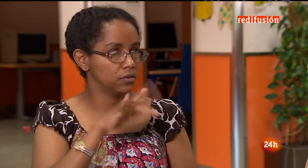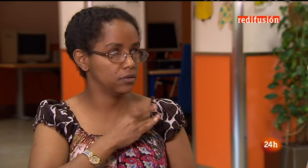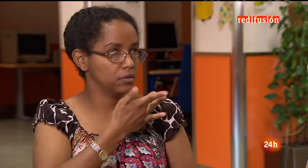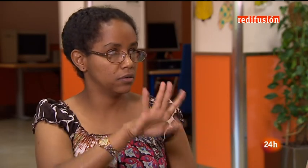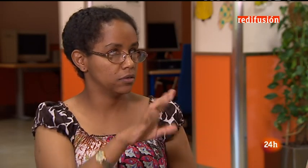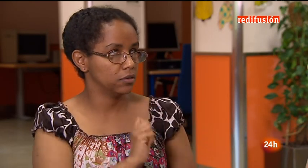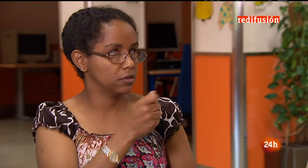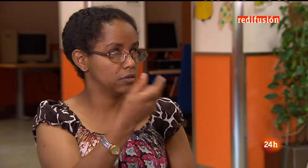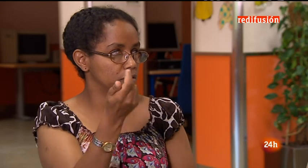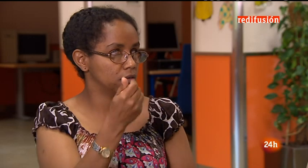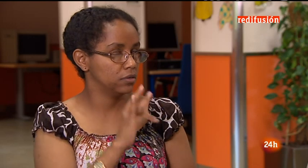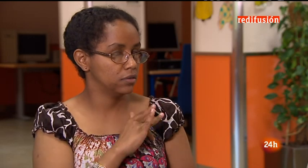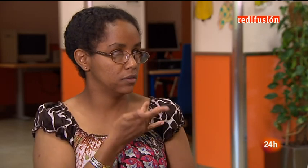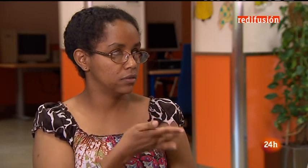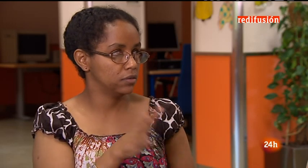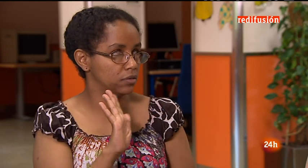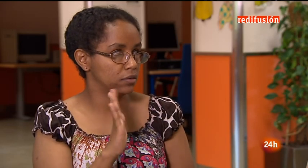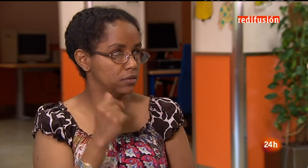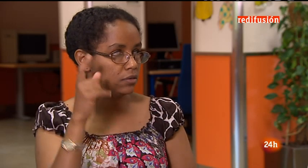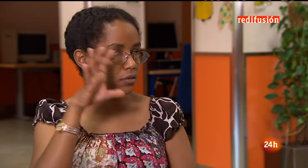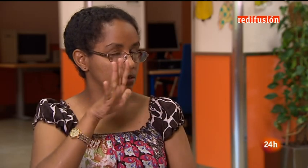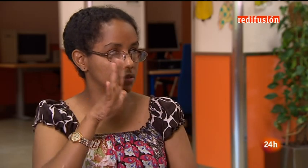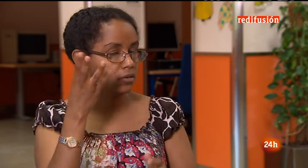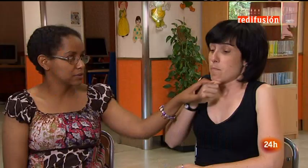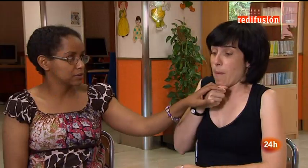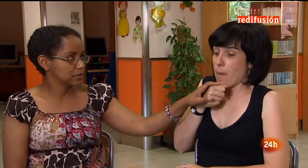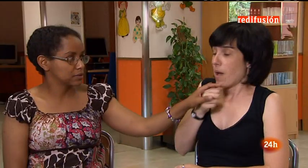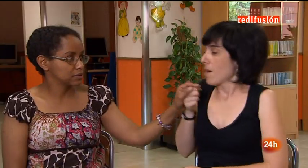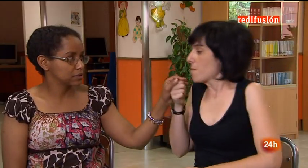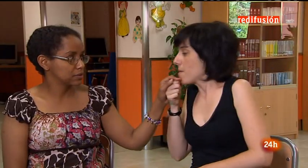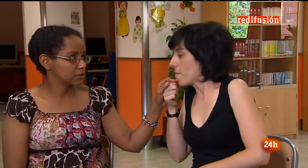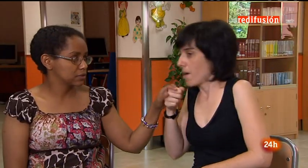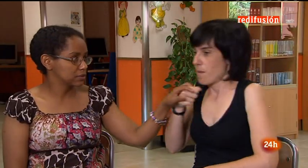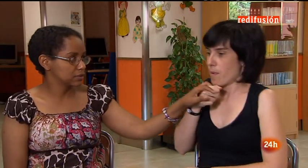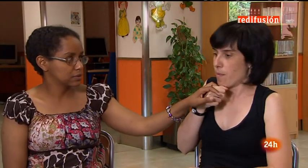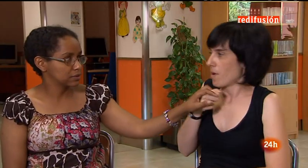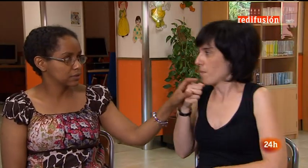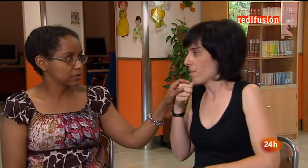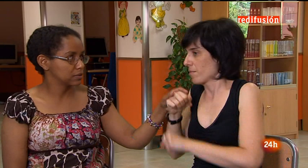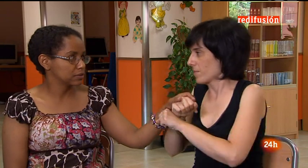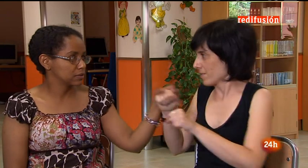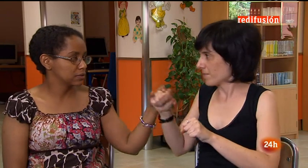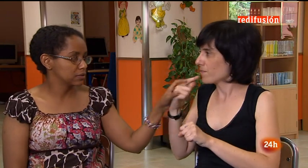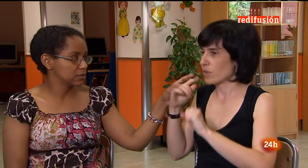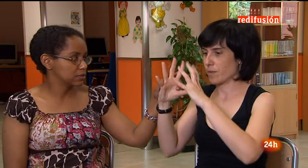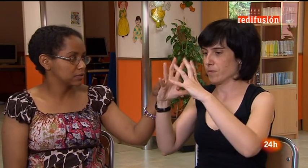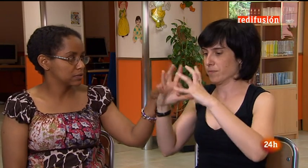facilidad al ver que tengo dificultades, pero no me han regalado nada. Seguir el ritmo de la clase ha sido posible gracias a su mediadora,